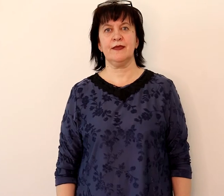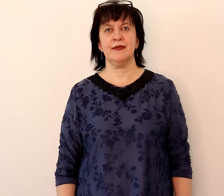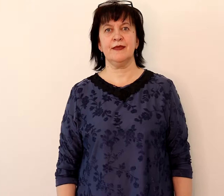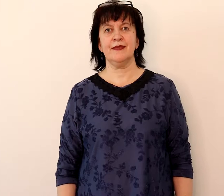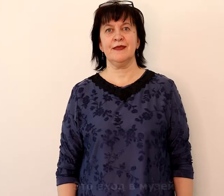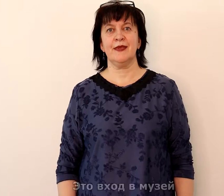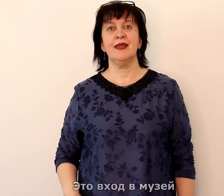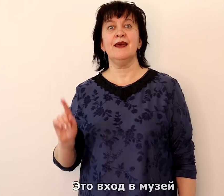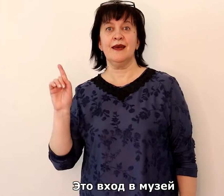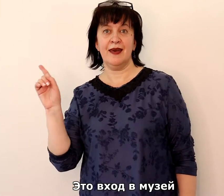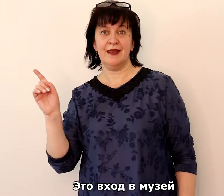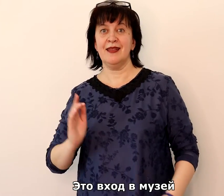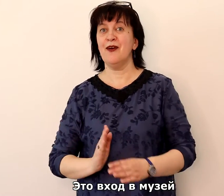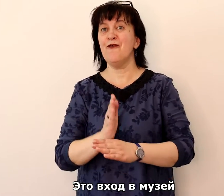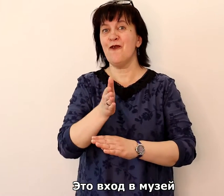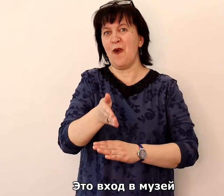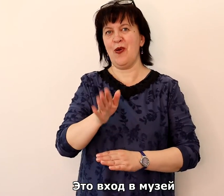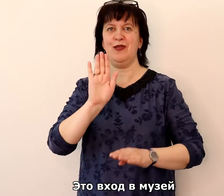Это вход в музей.